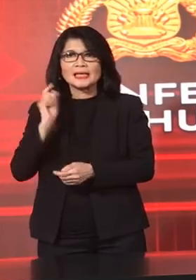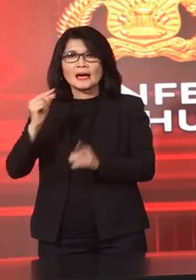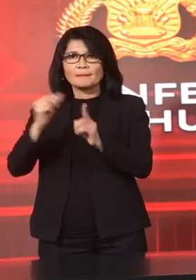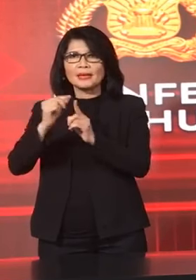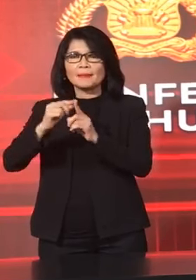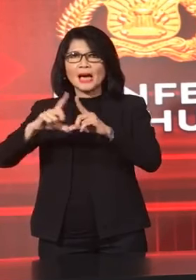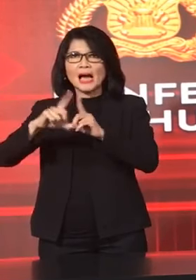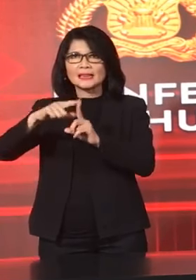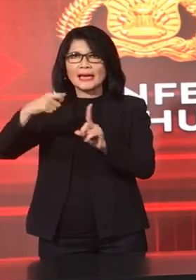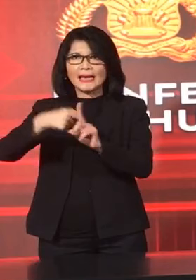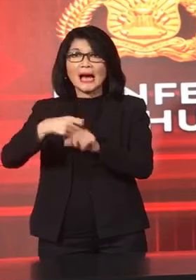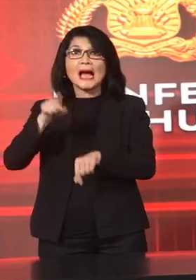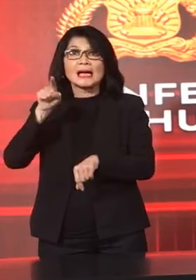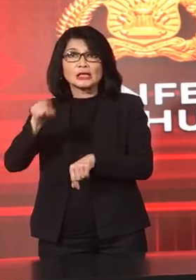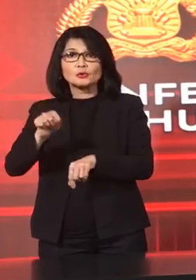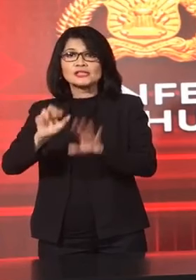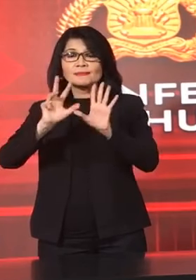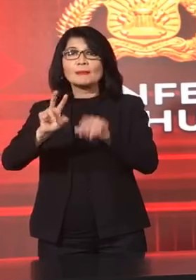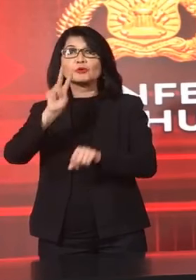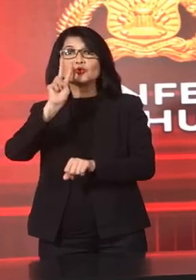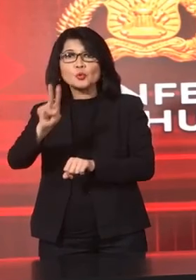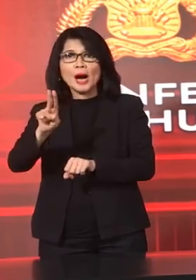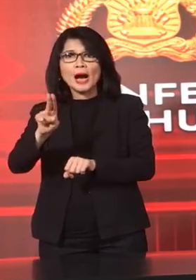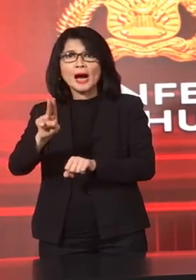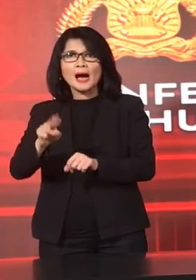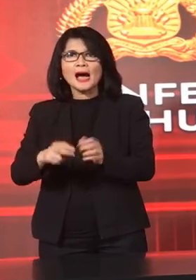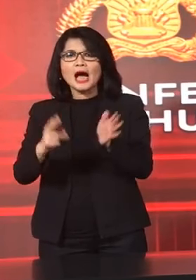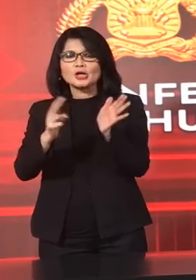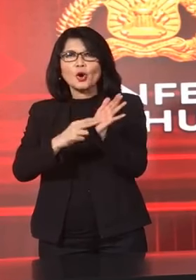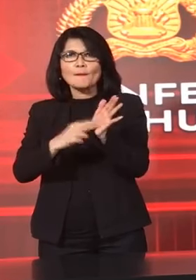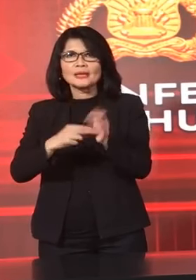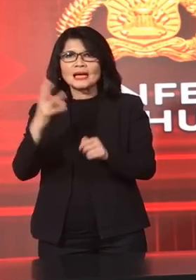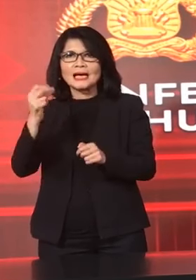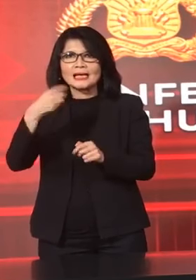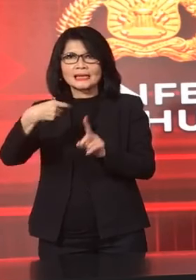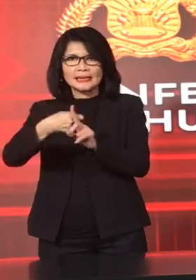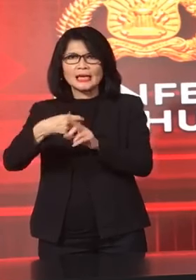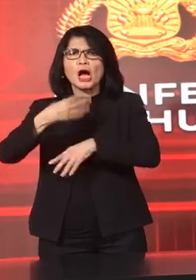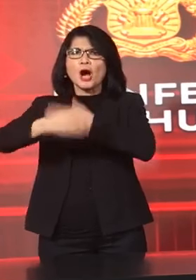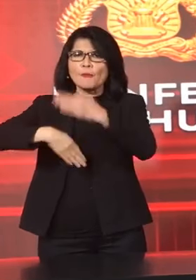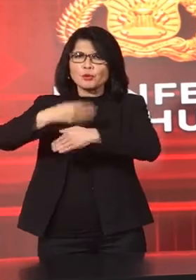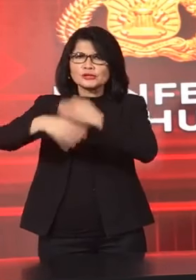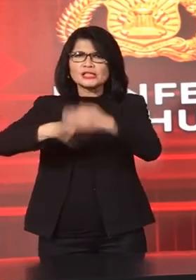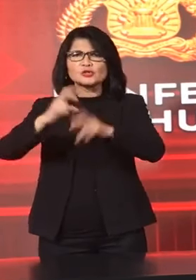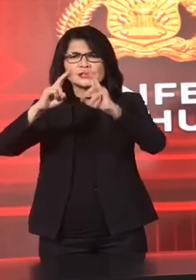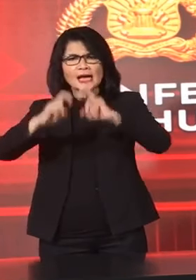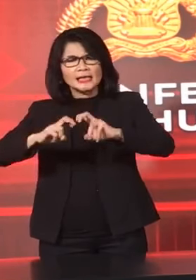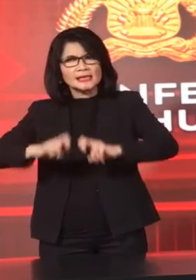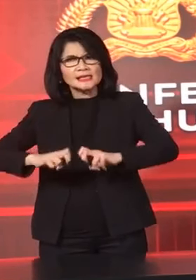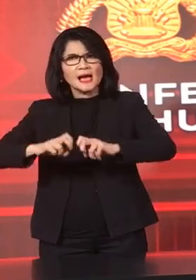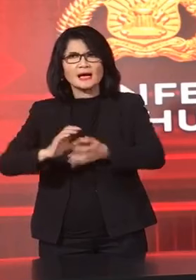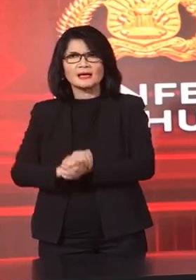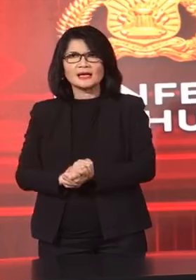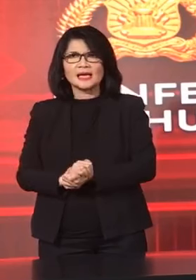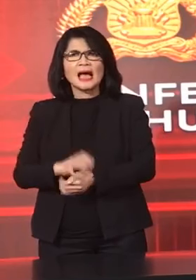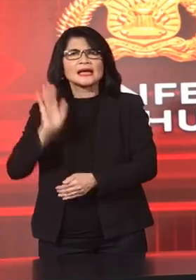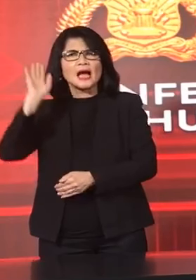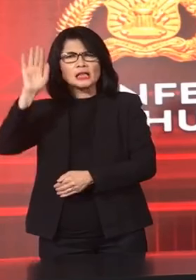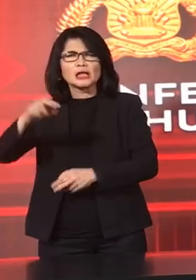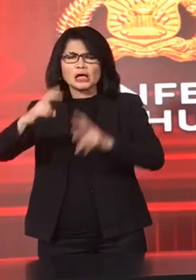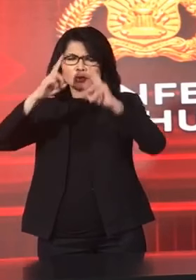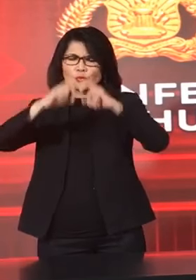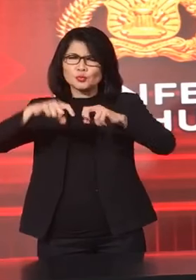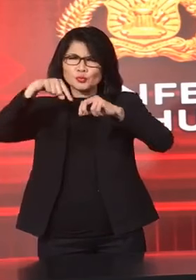PPATK Ini kan ada 92 Tentunya Proses itu kan Masih dianalisa Pastinya Penyidik akan